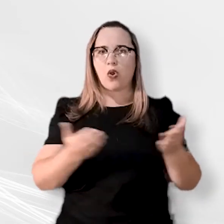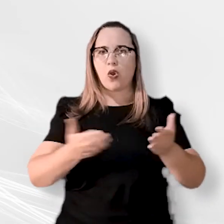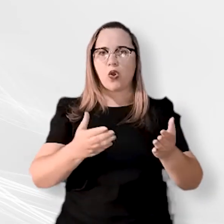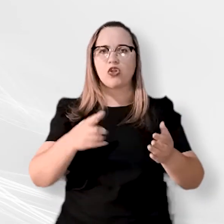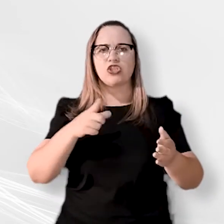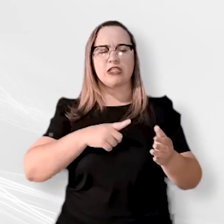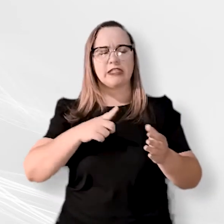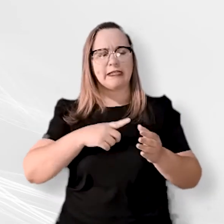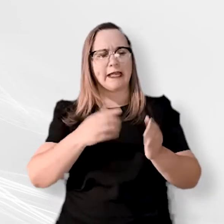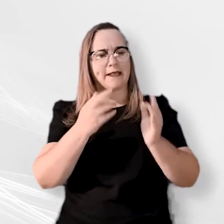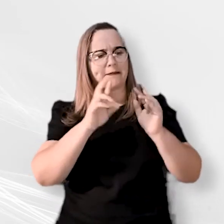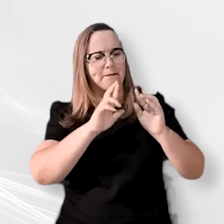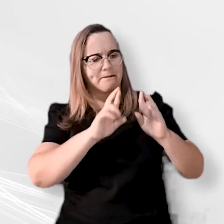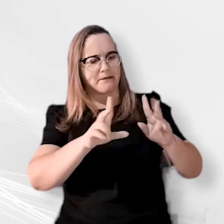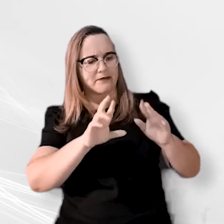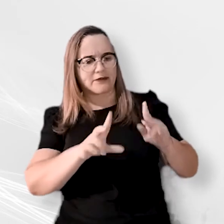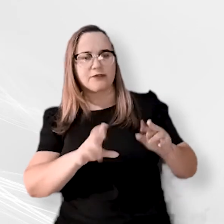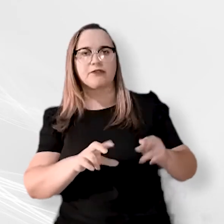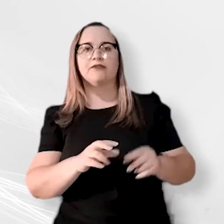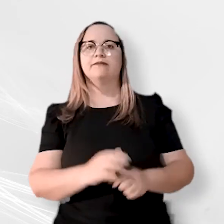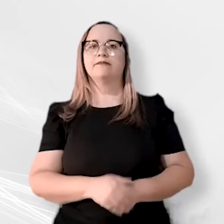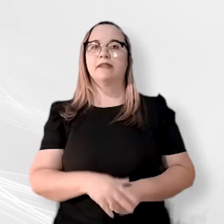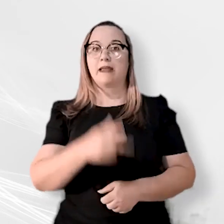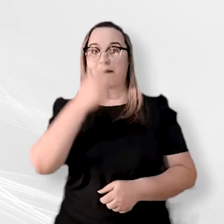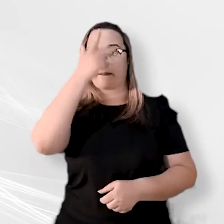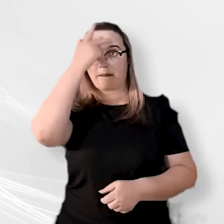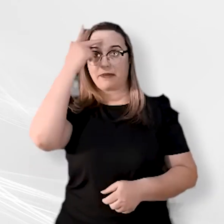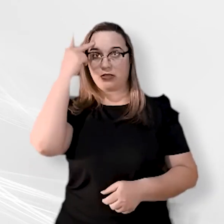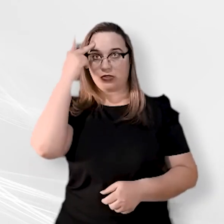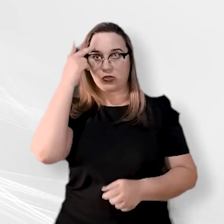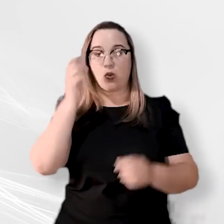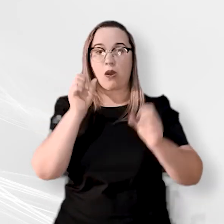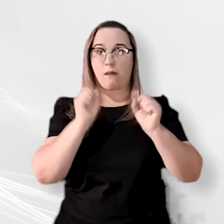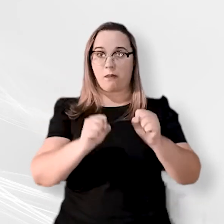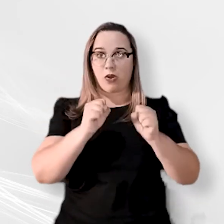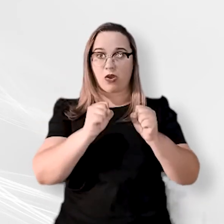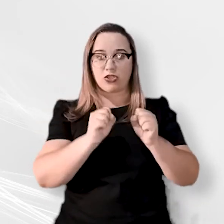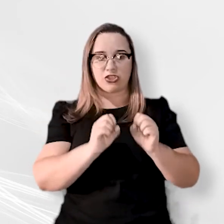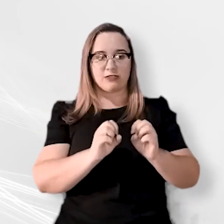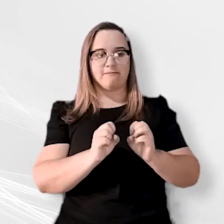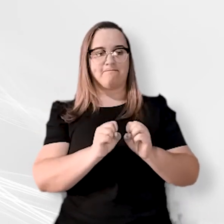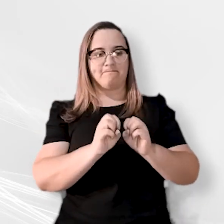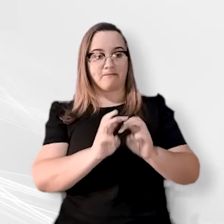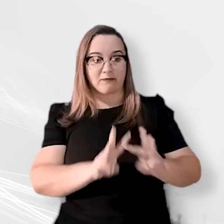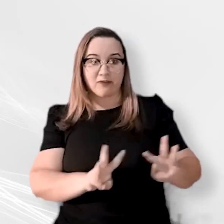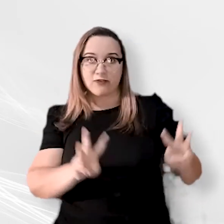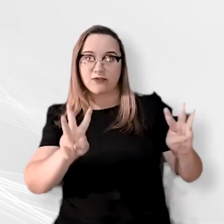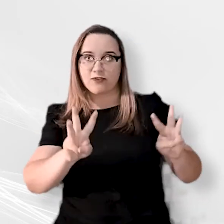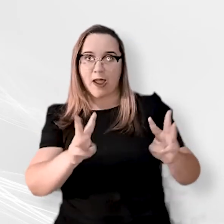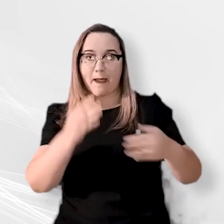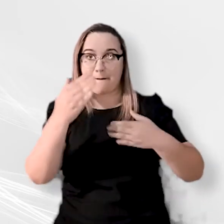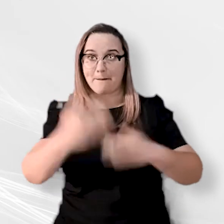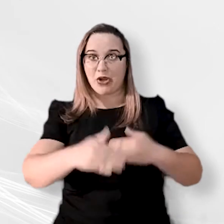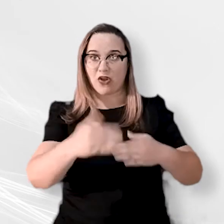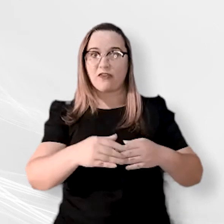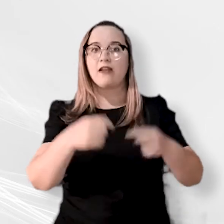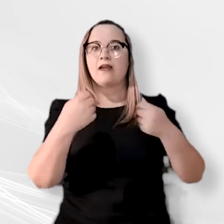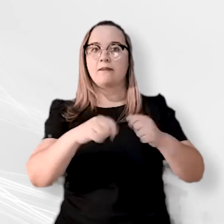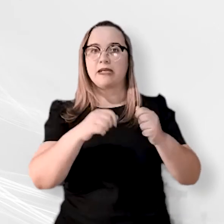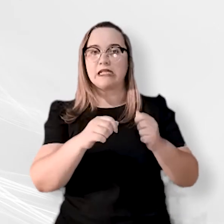particularidades. O candidato só poderá acessar a prova com o login e senha cadastrados durante a inscrição. Ao logar